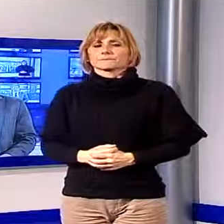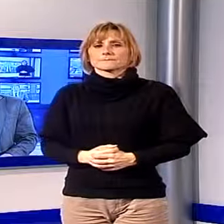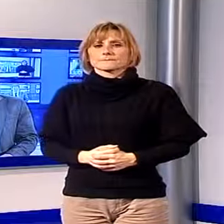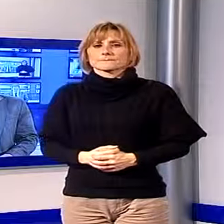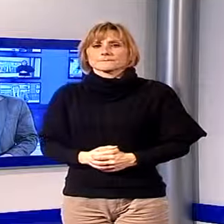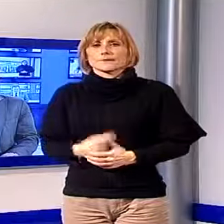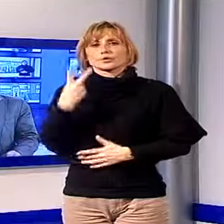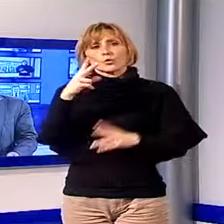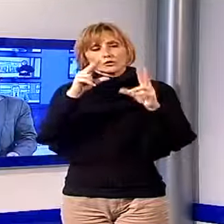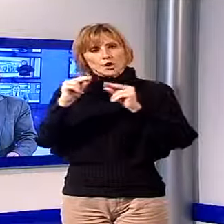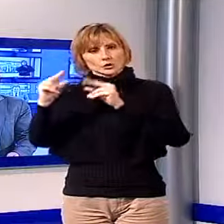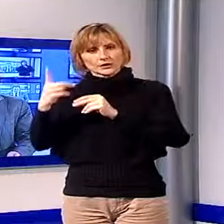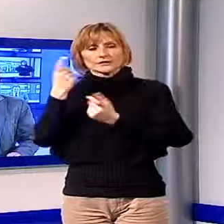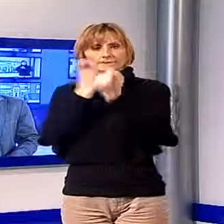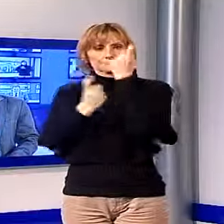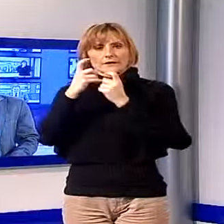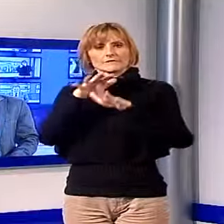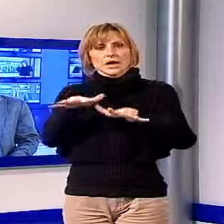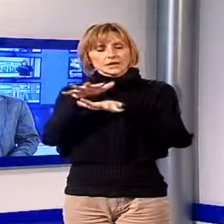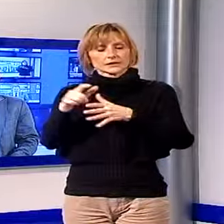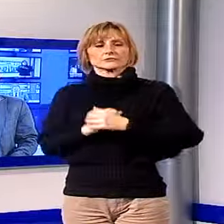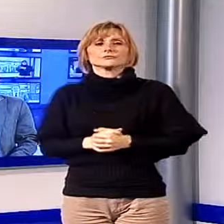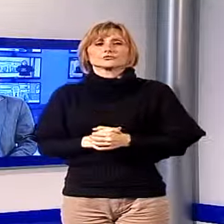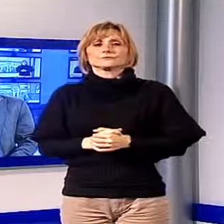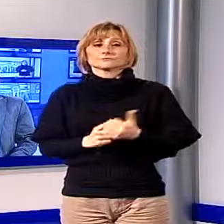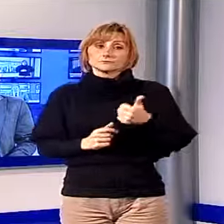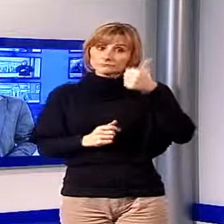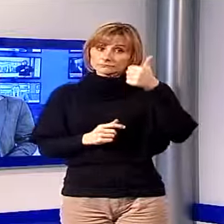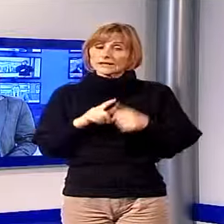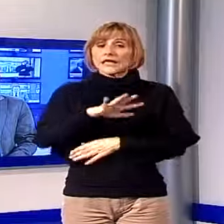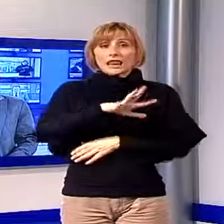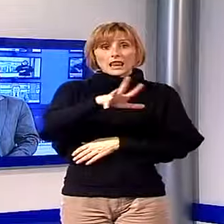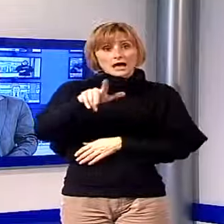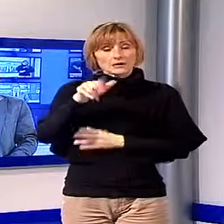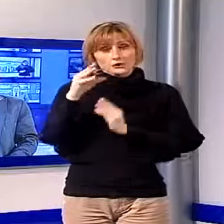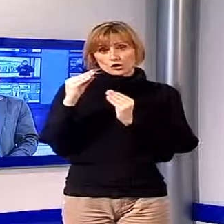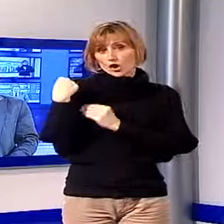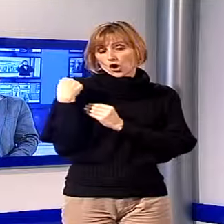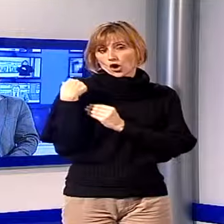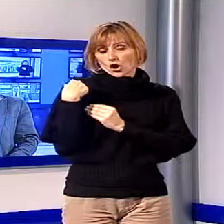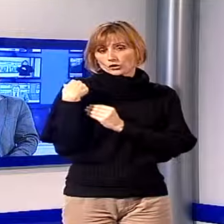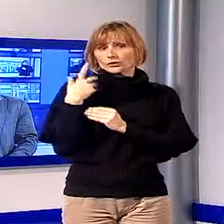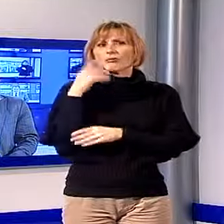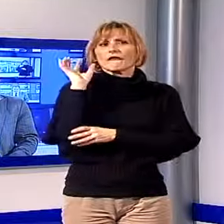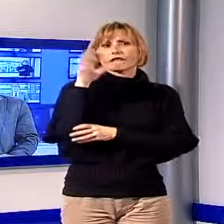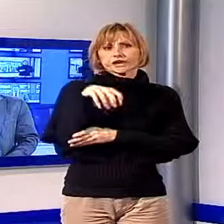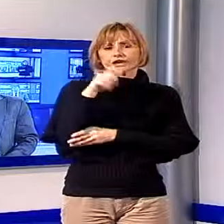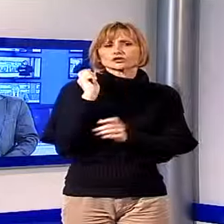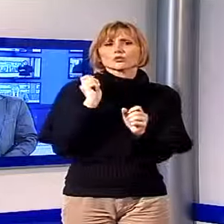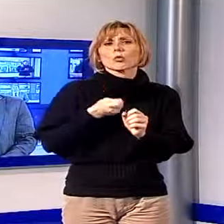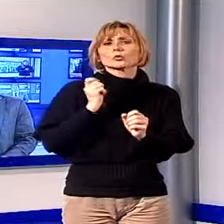Due notizie dalla Versilia, ladri in azione la notte scorsa nella villa dello scultore